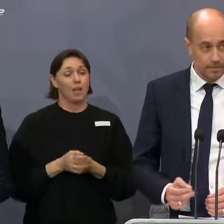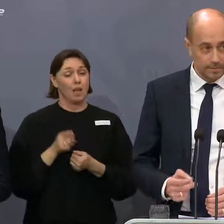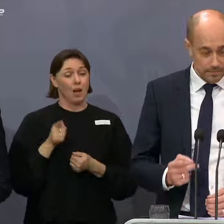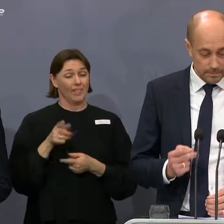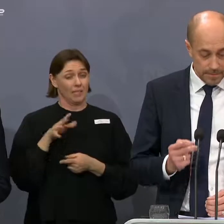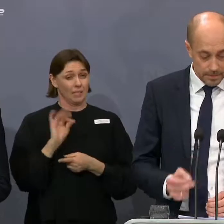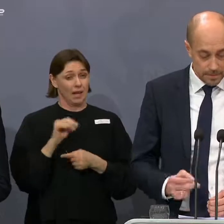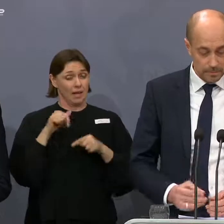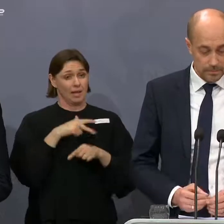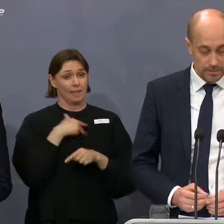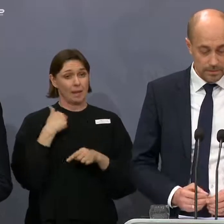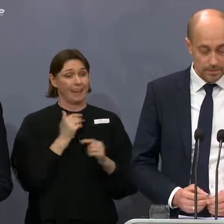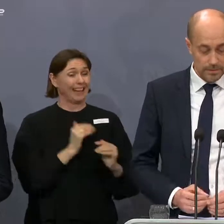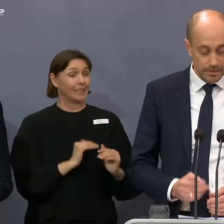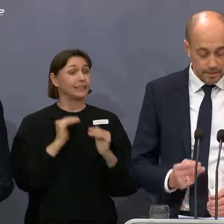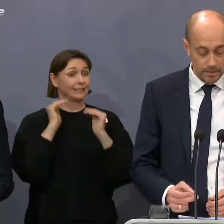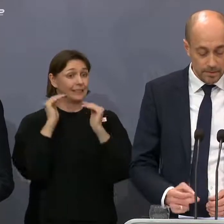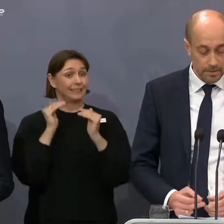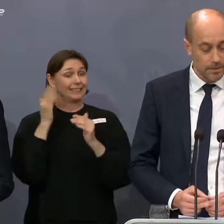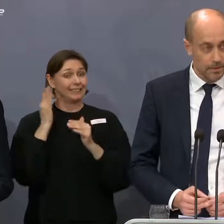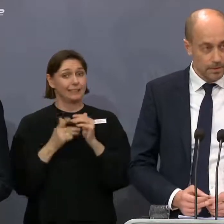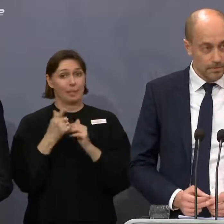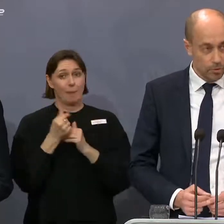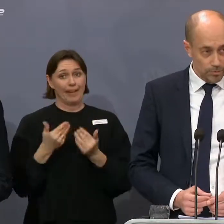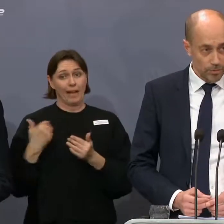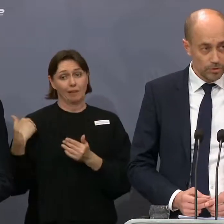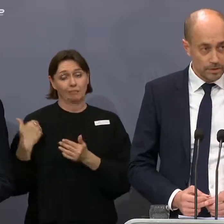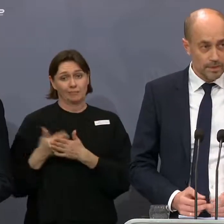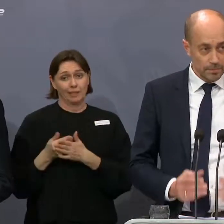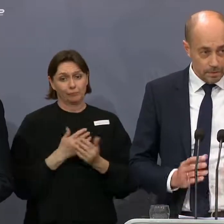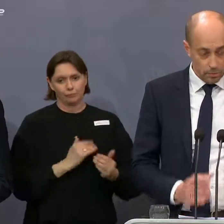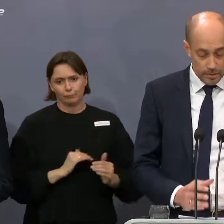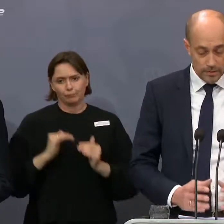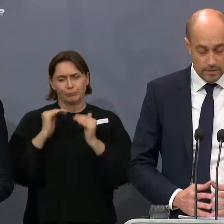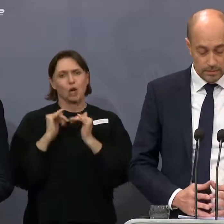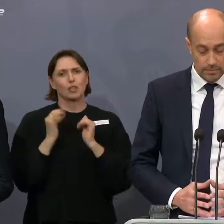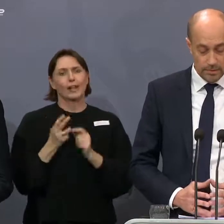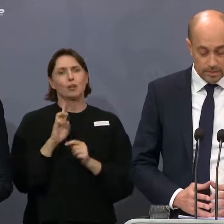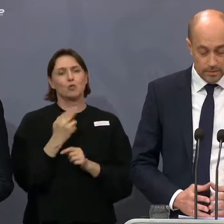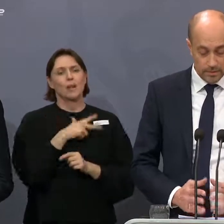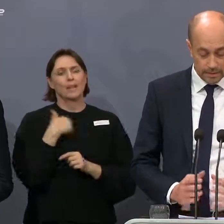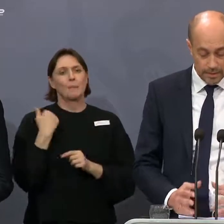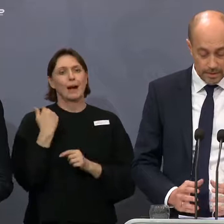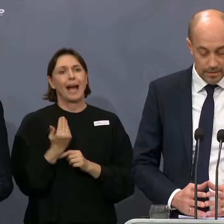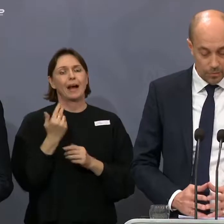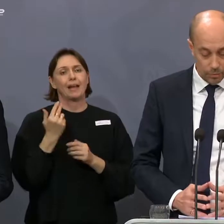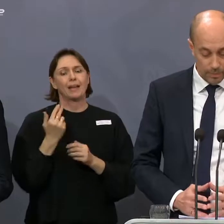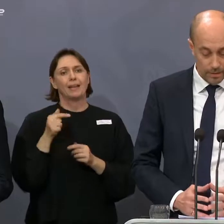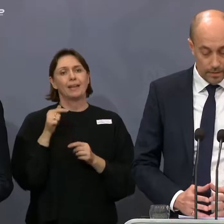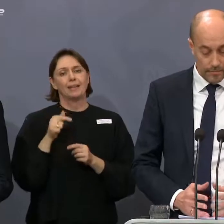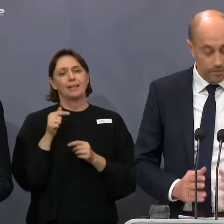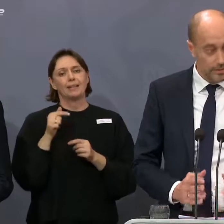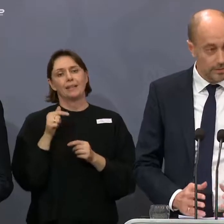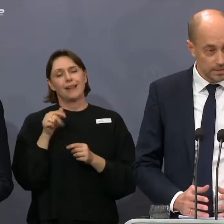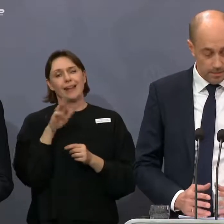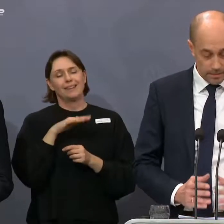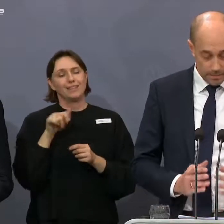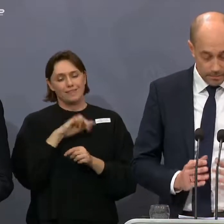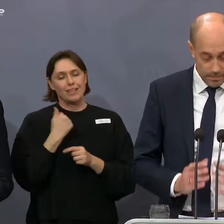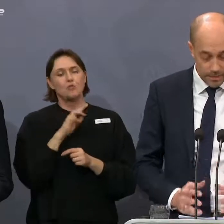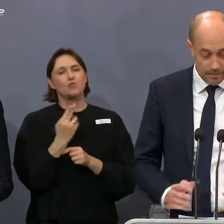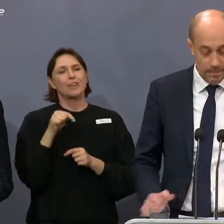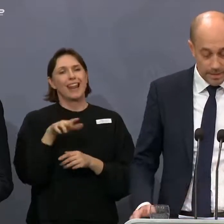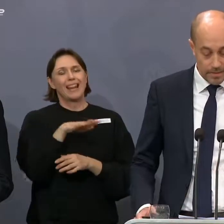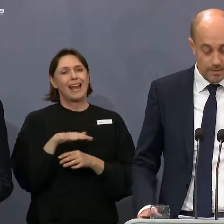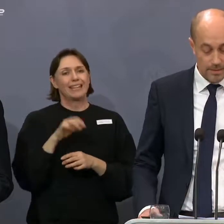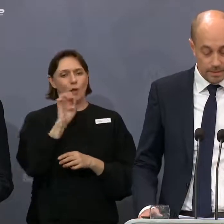Danmark, det er stedet de seneste dage på en måde, så Danmark nu indtager pladsen som det land i Europa, hvor vi har set den